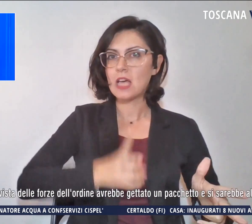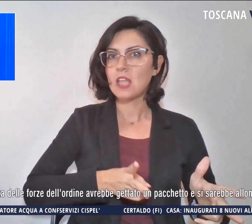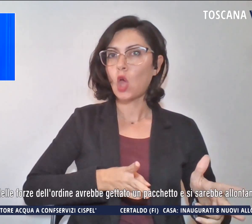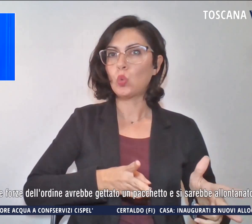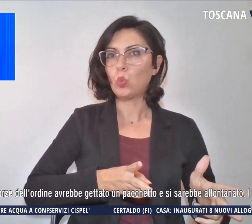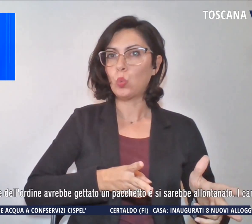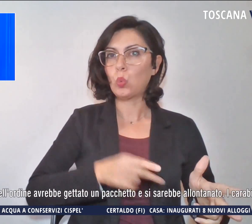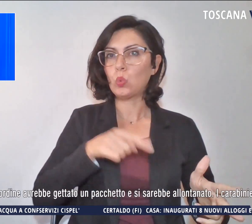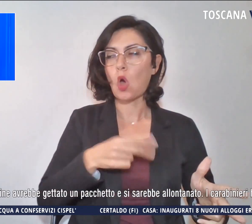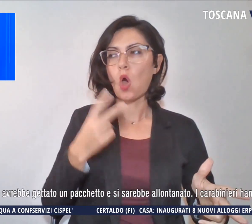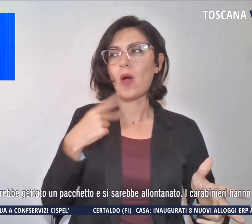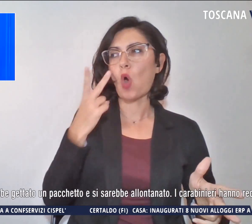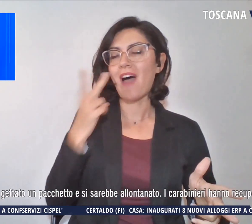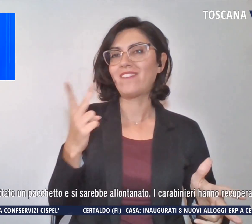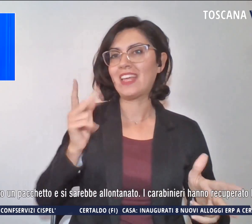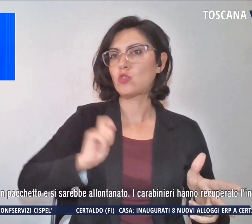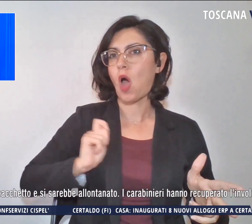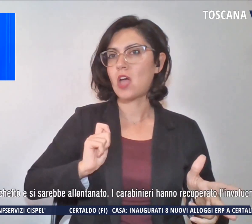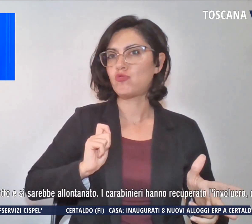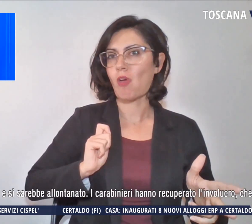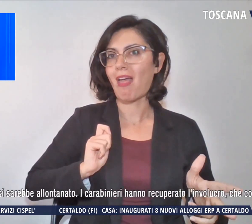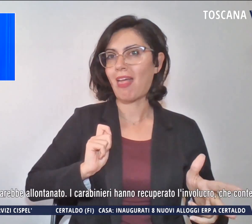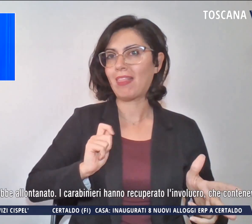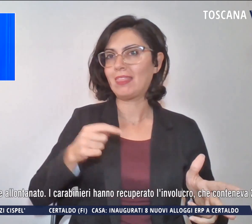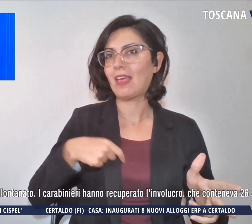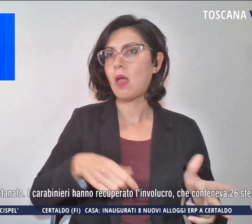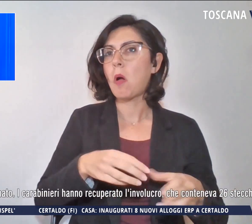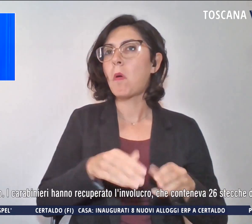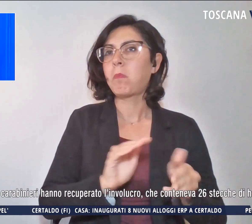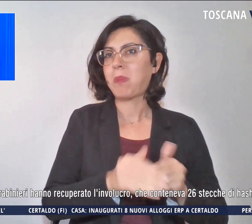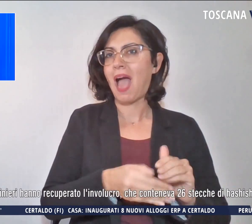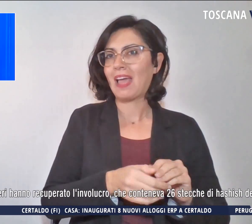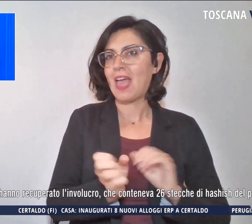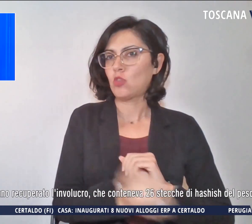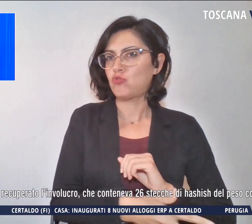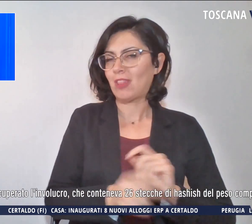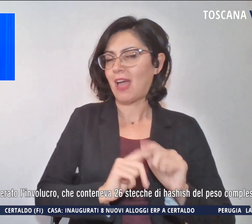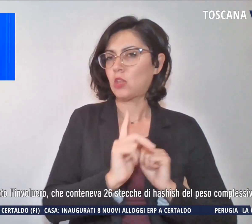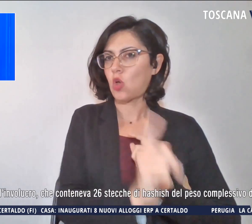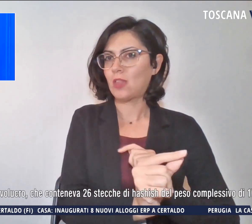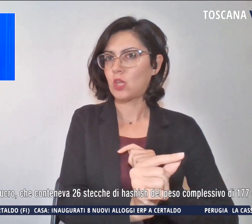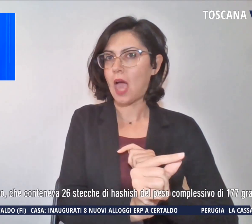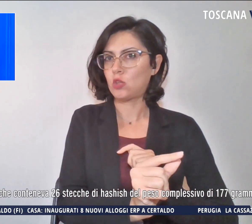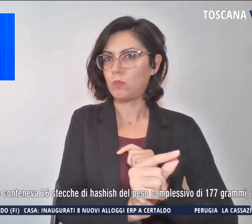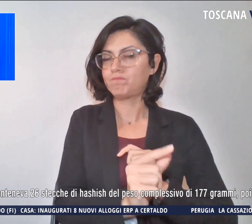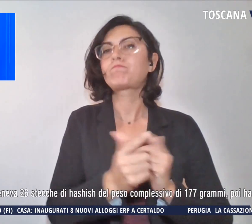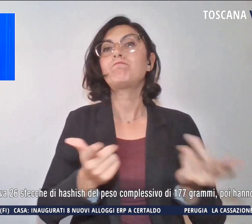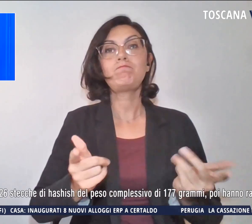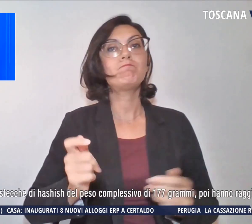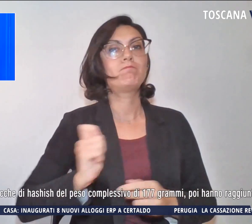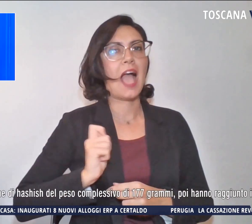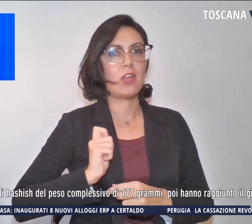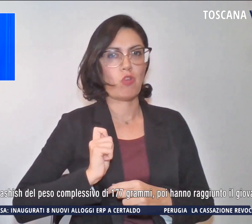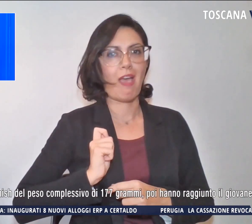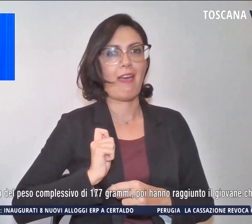delle forze dell'ordine, avrebbe gettato un pacchetto e si sarebbe allontanato. I militari hanno recuperato